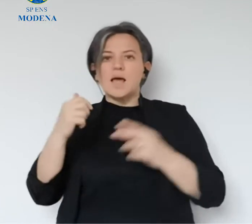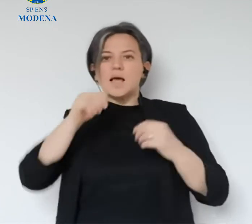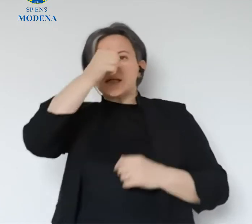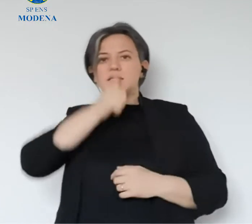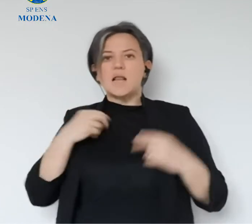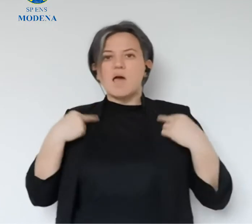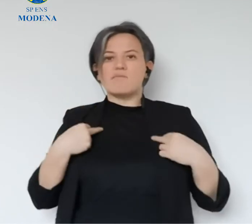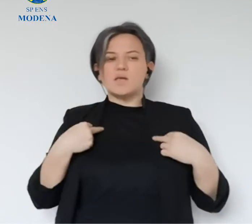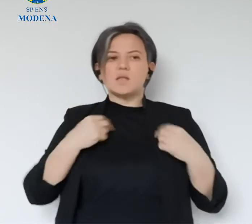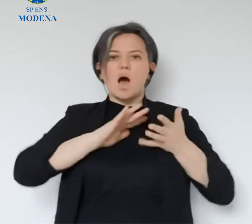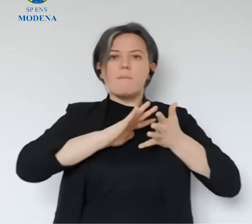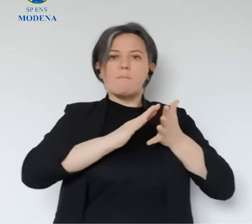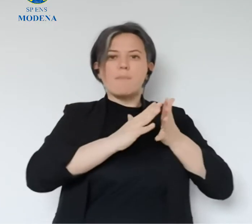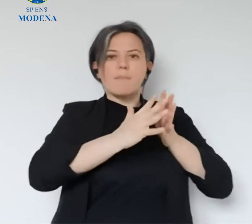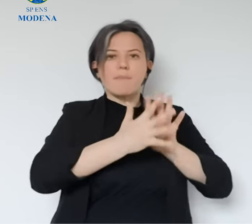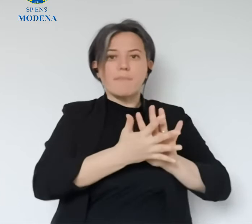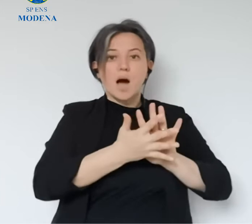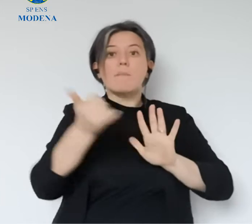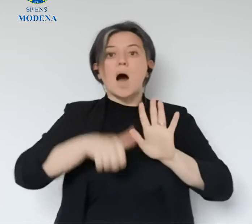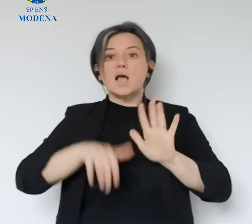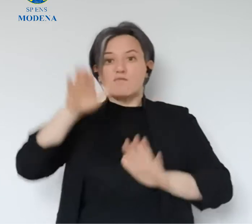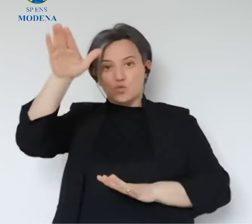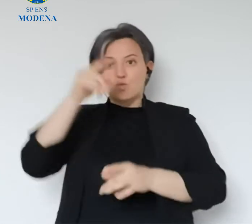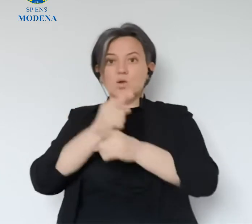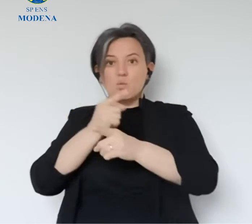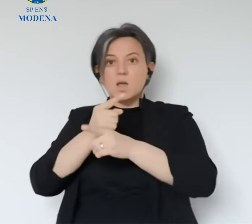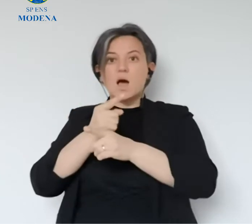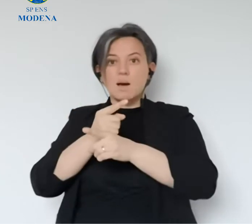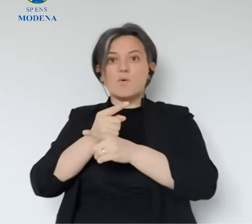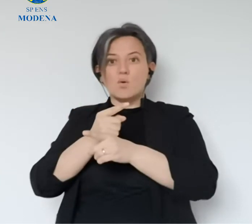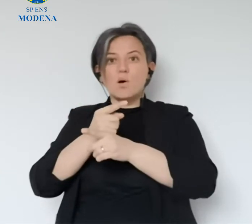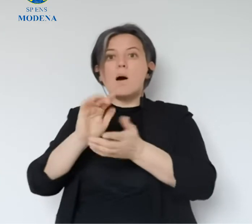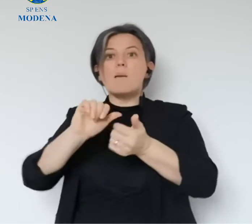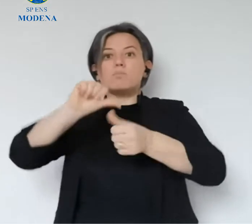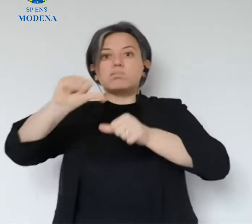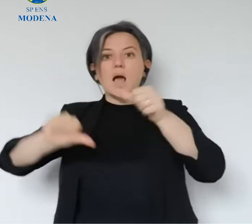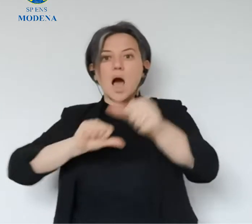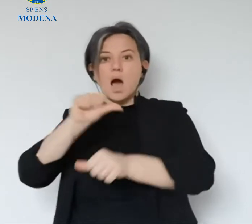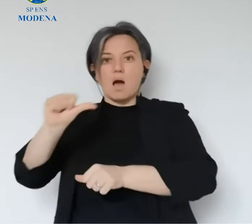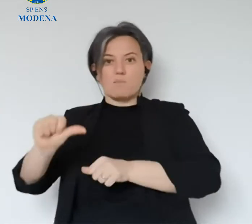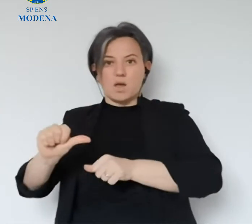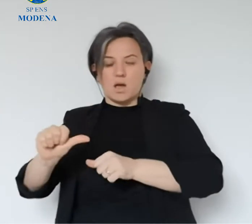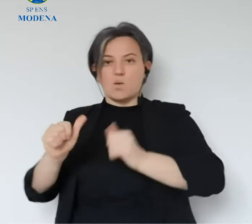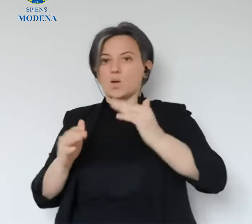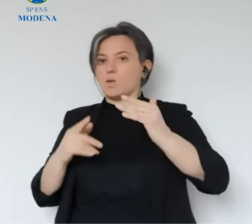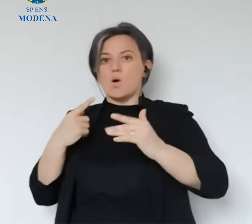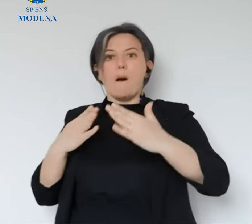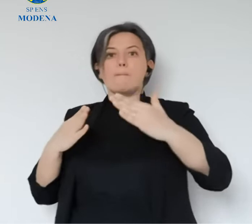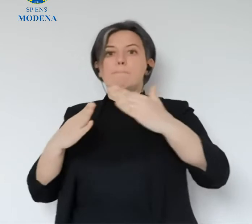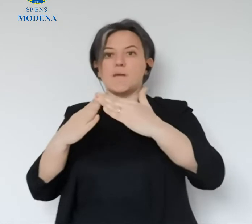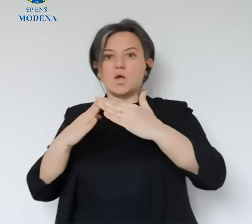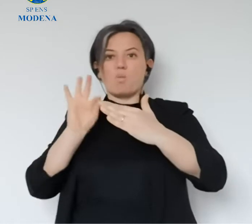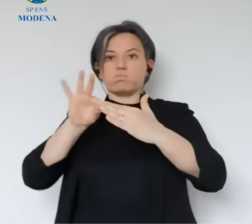comprendere quanto del nostro stile di vita stiamo cambiando adesso e quanto, lo cominciamo a dire sempre più spesso,